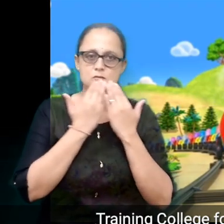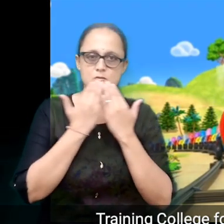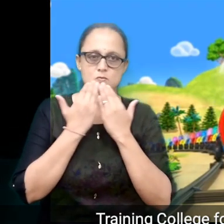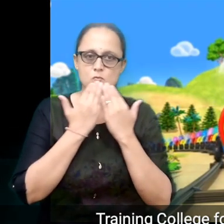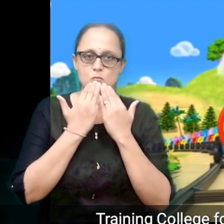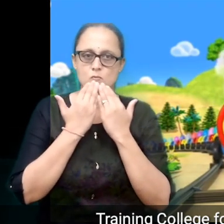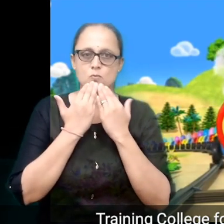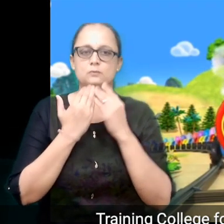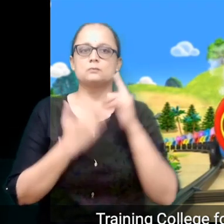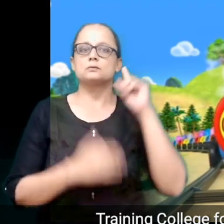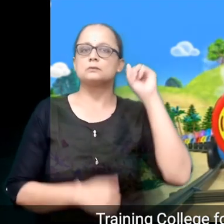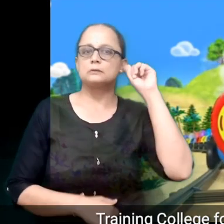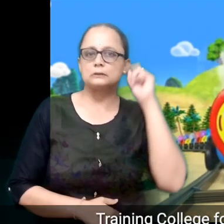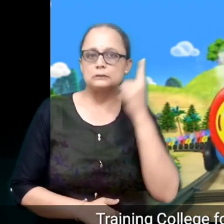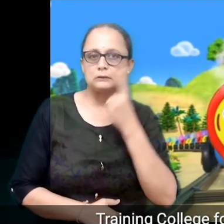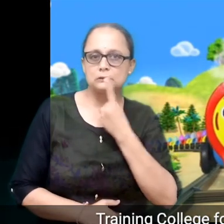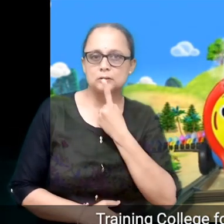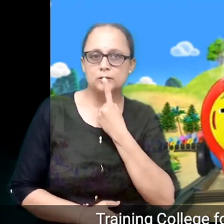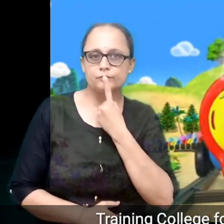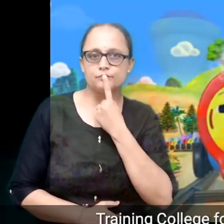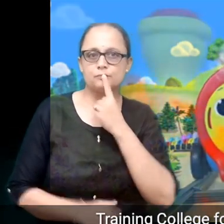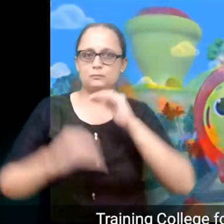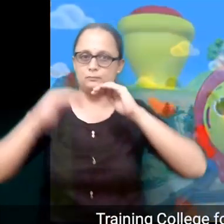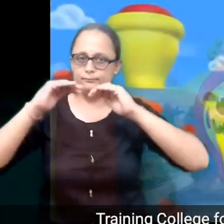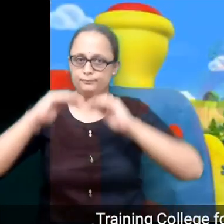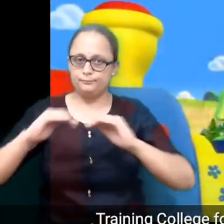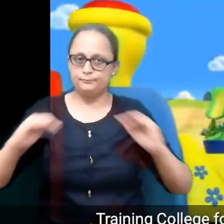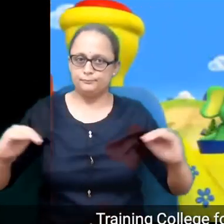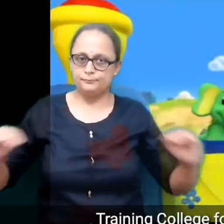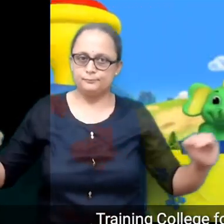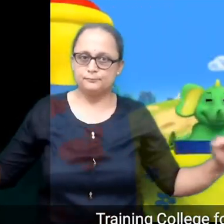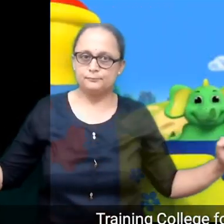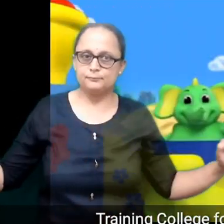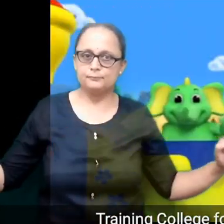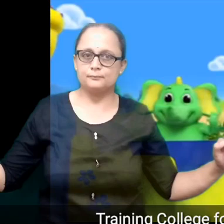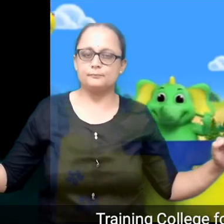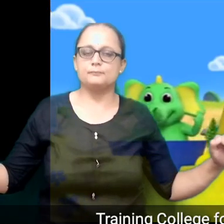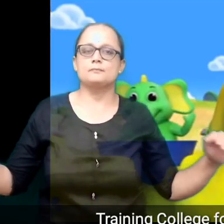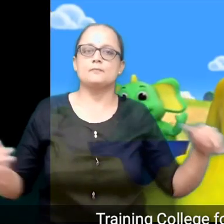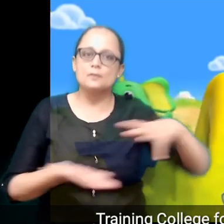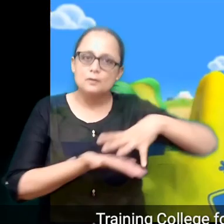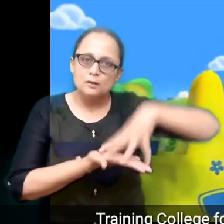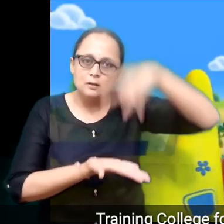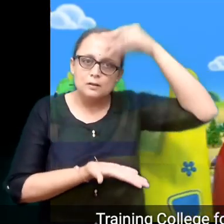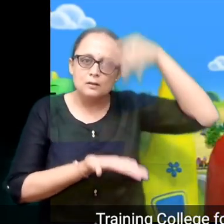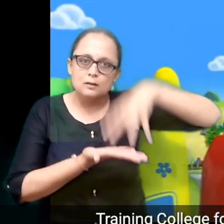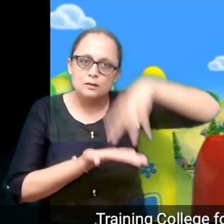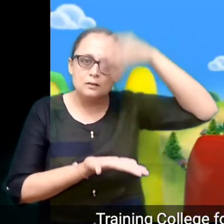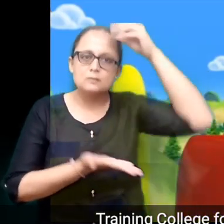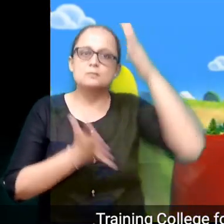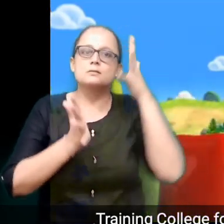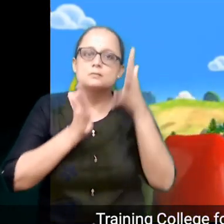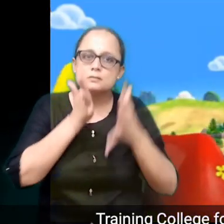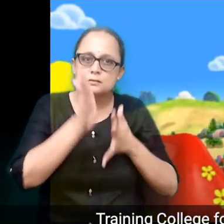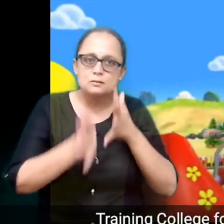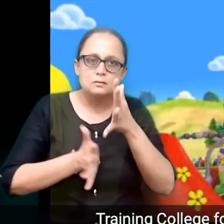स्कूल ना बद्धीर बाड़को तमें सीख्वा